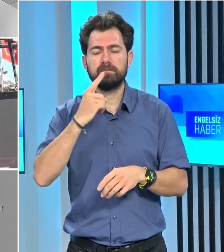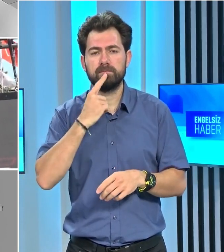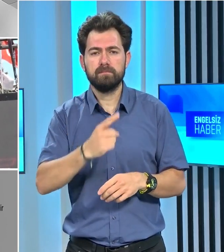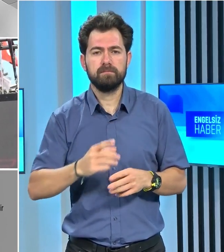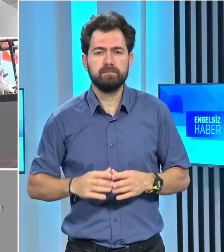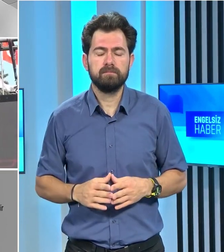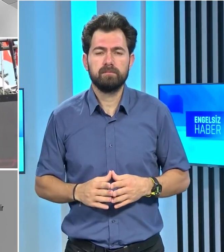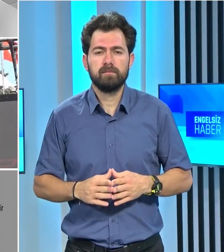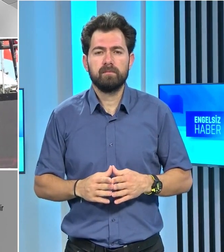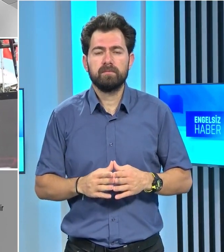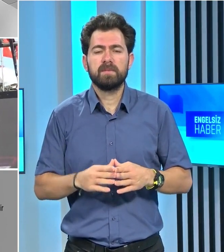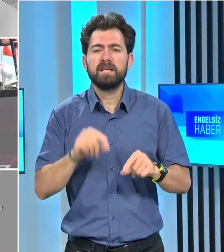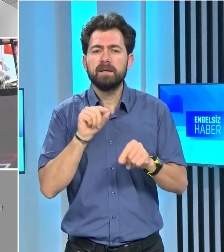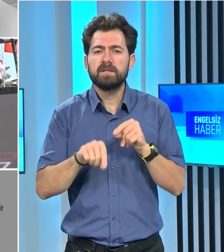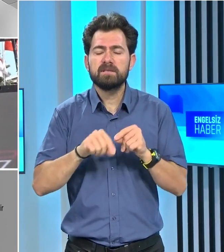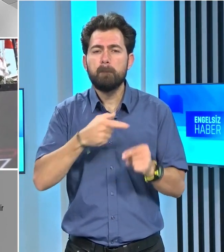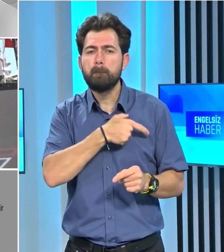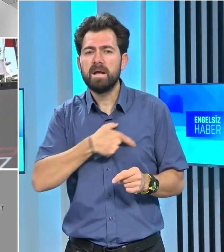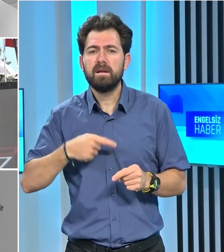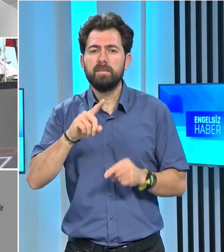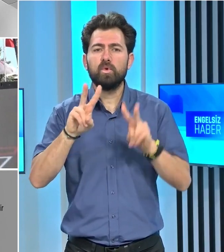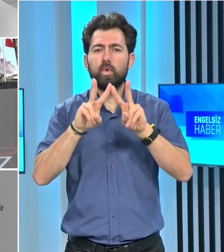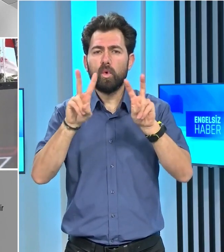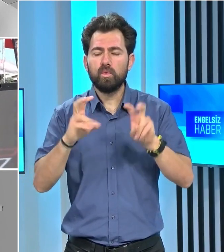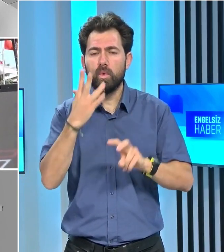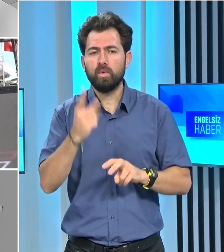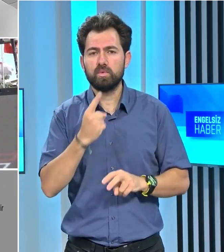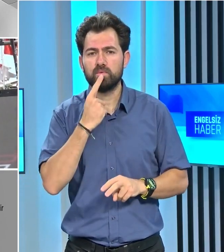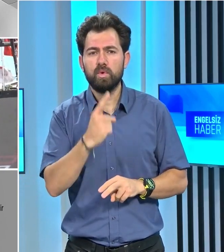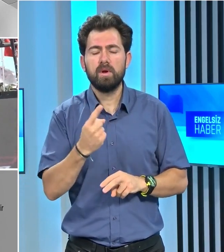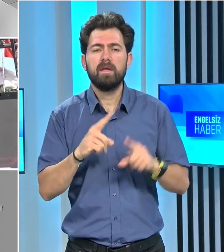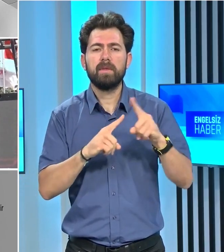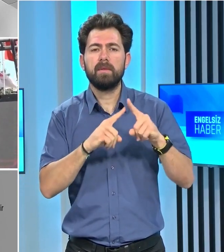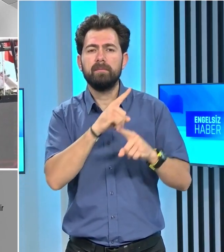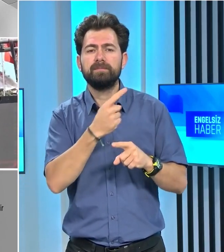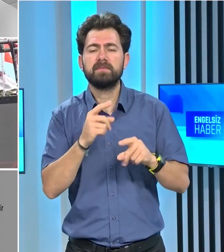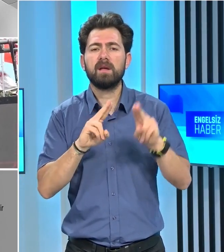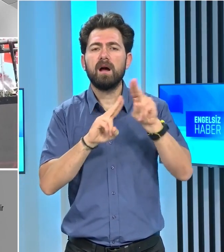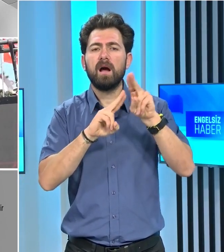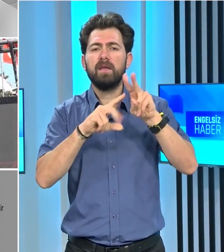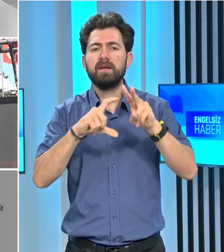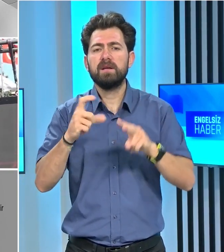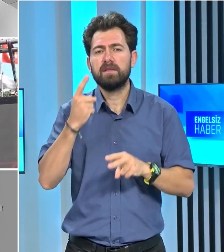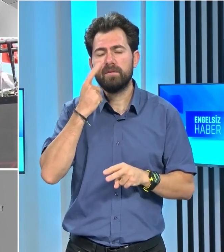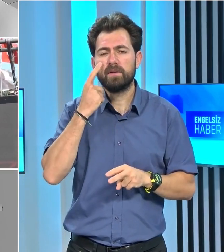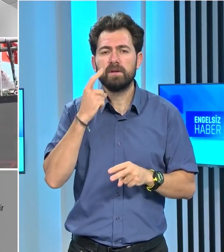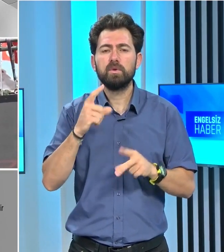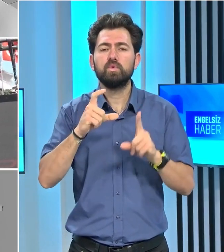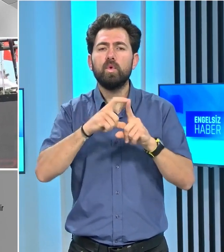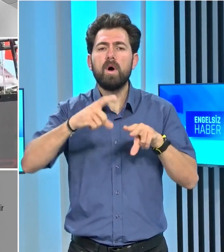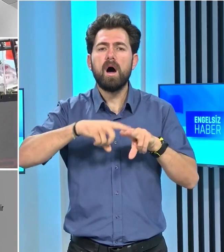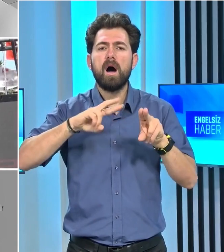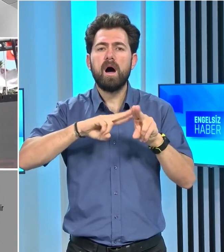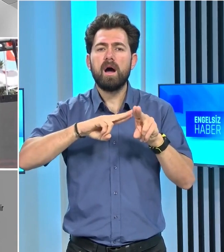ayıramaz dedi. Kıbrıs'ın milli bir dava olduğunu vurgulayan Tatar, Kuzey Kıbrıs Türk Cumhuriyeti'nin